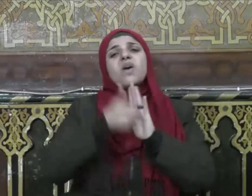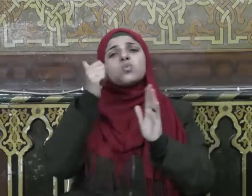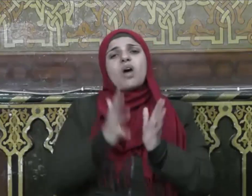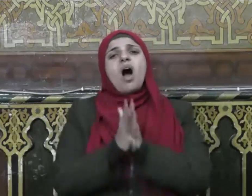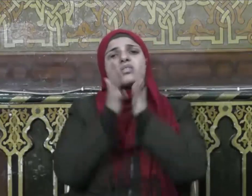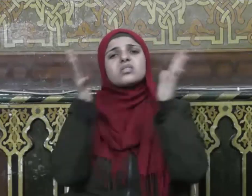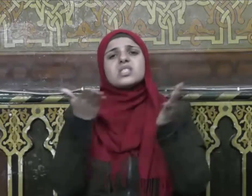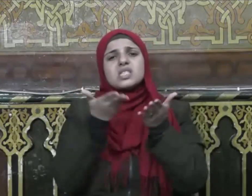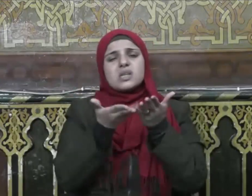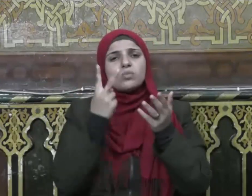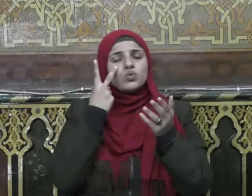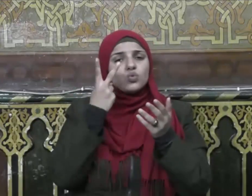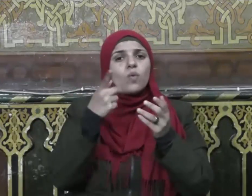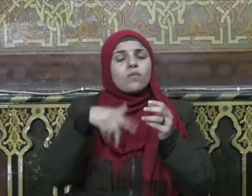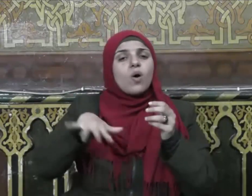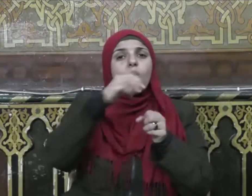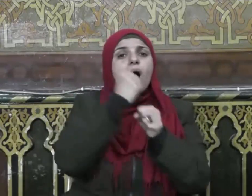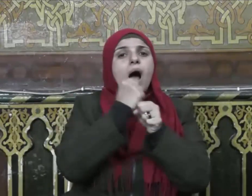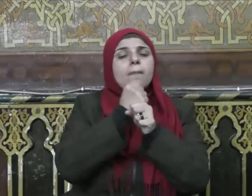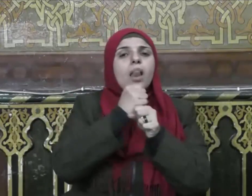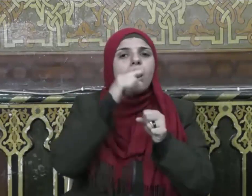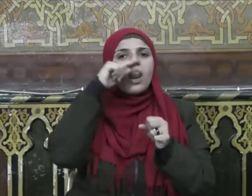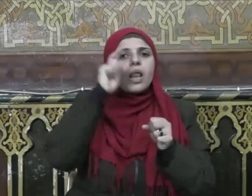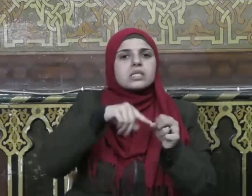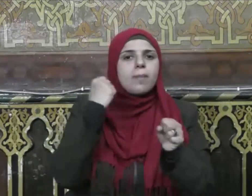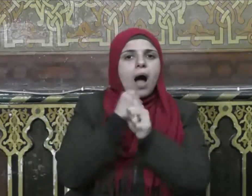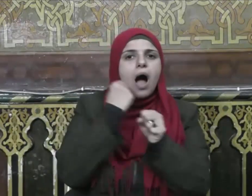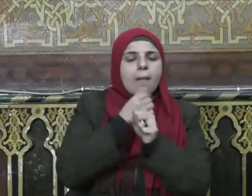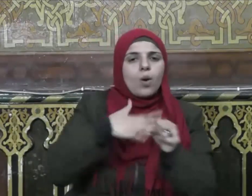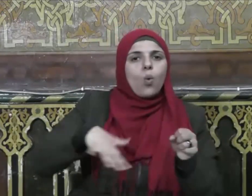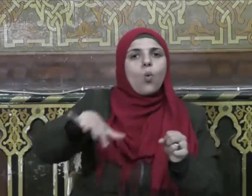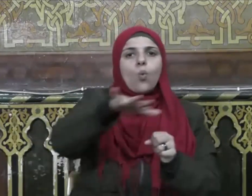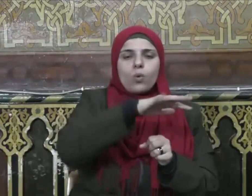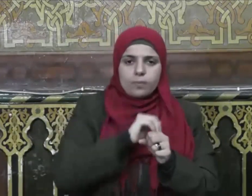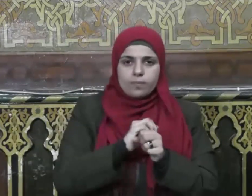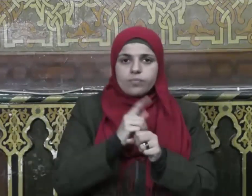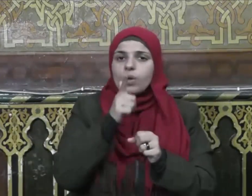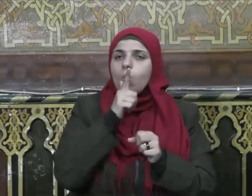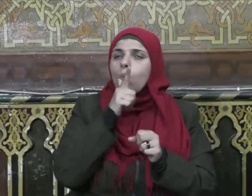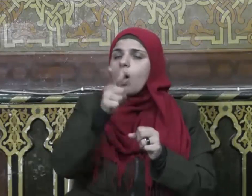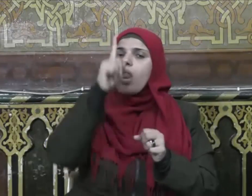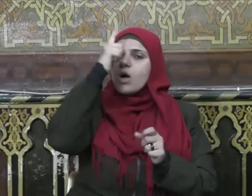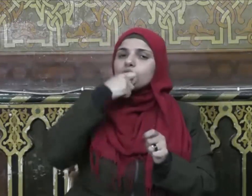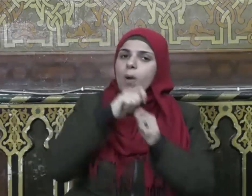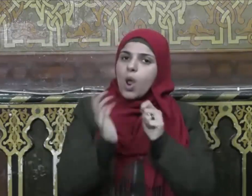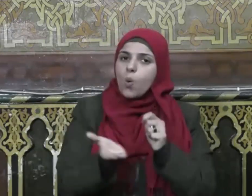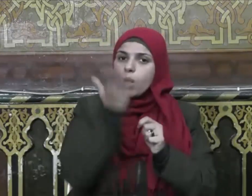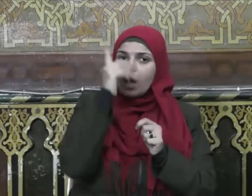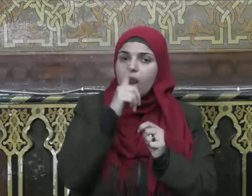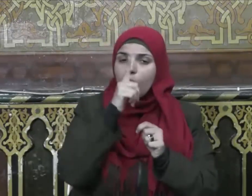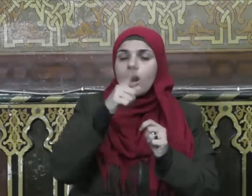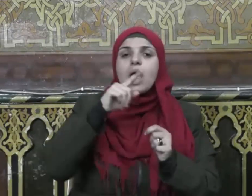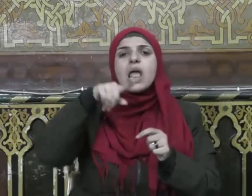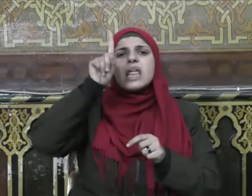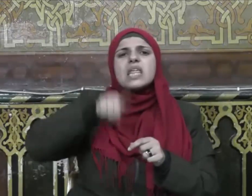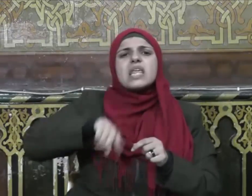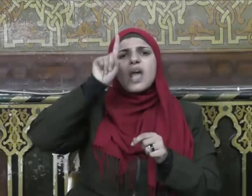لمثل هذا فليعمل العاملون وقال سبحانه ويوم يعض الظالم